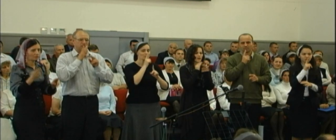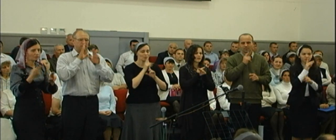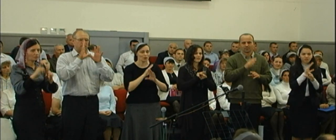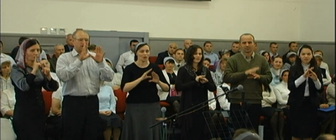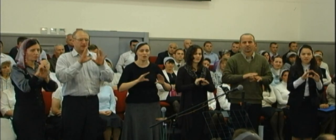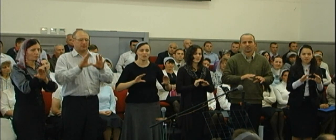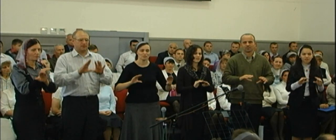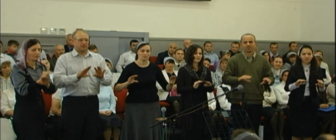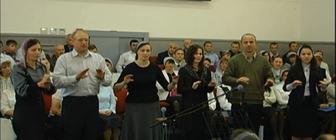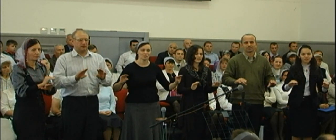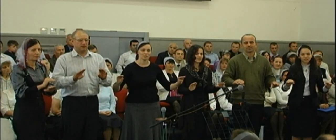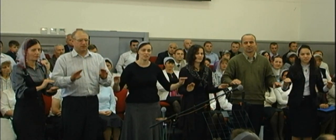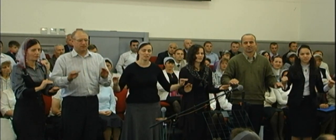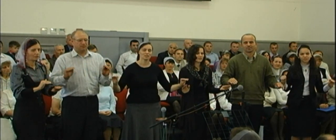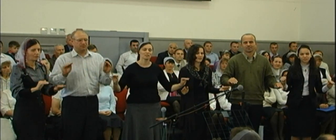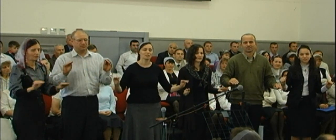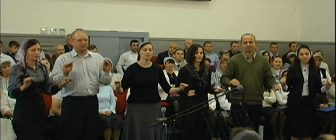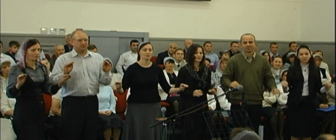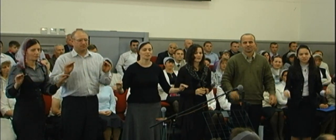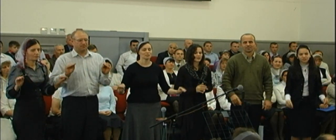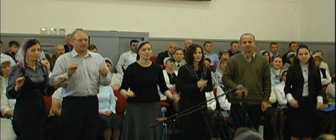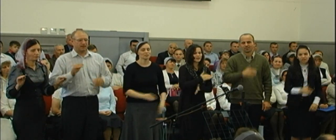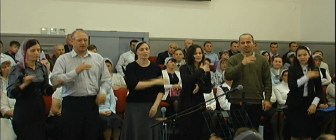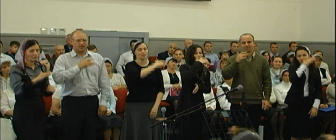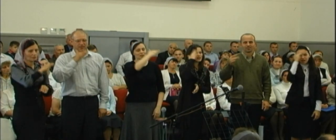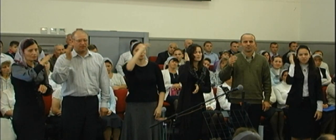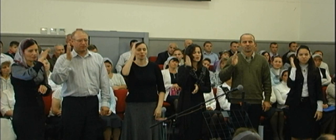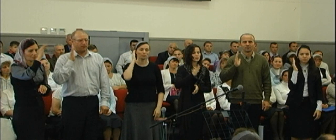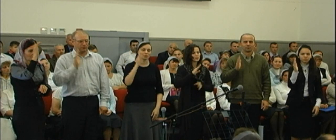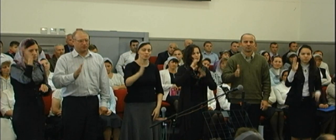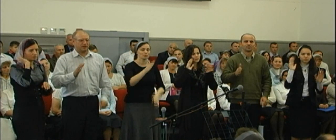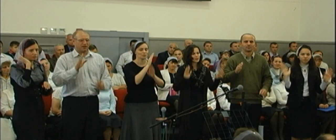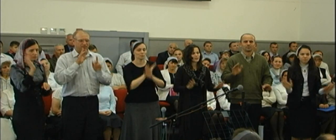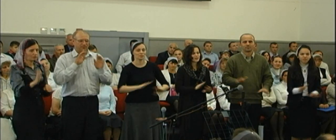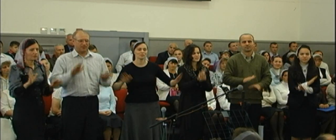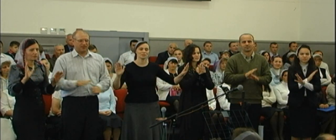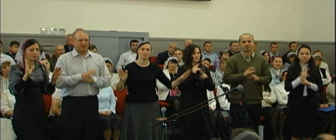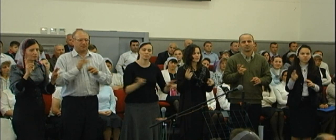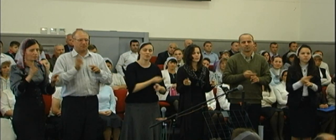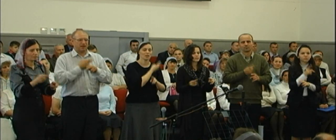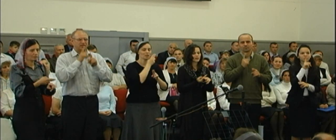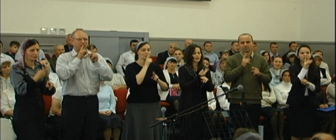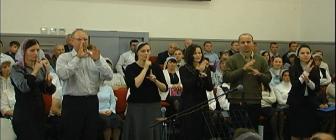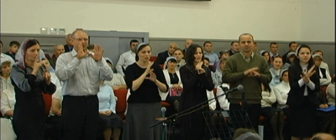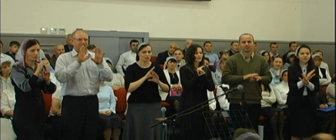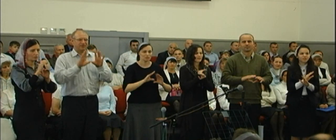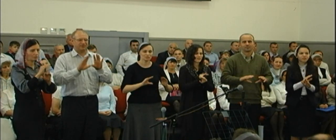умолкая На небе будет петь, не